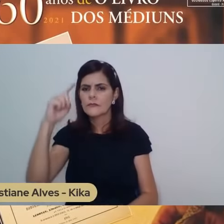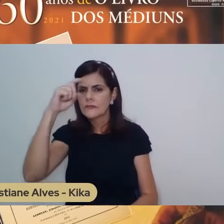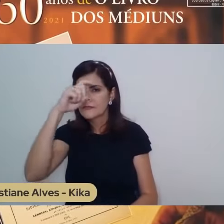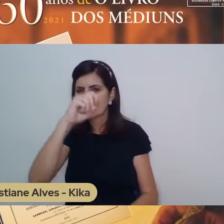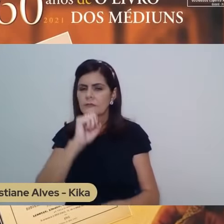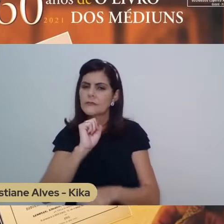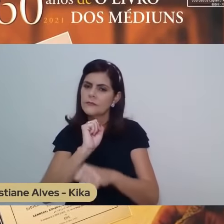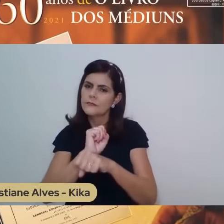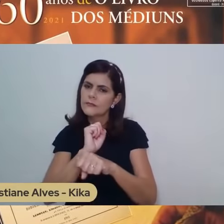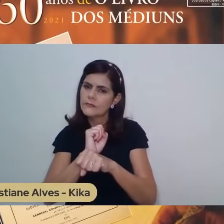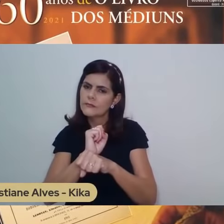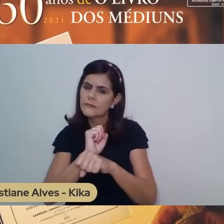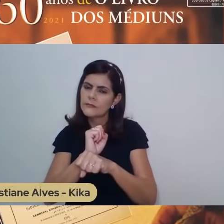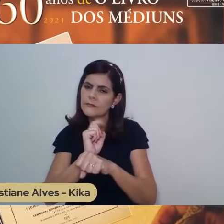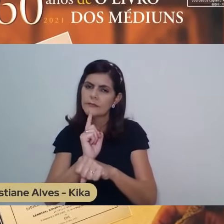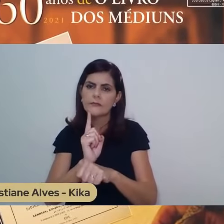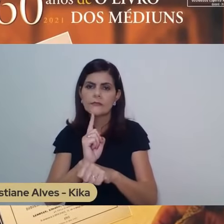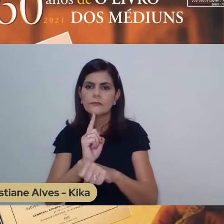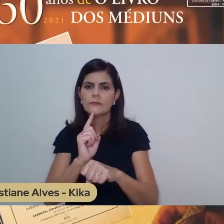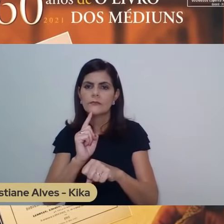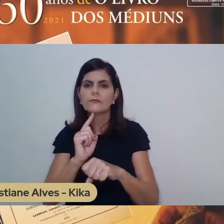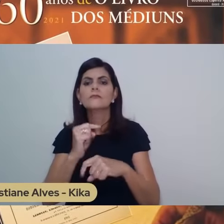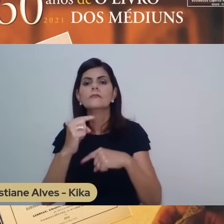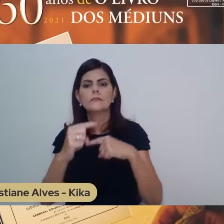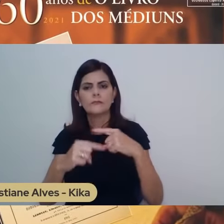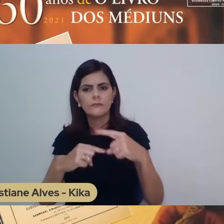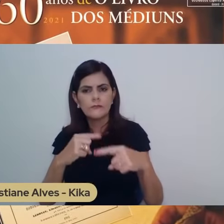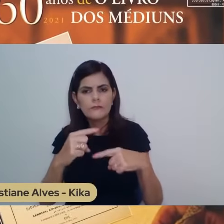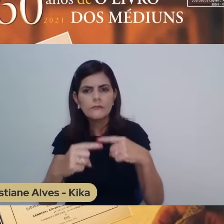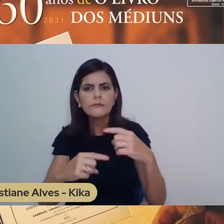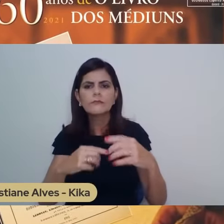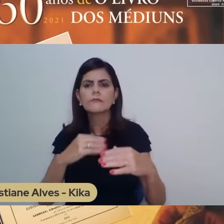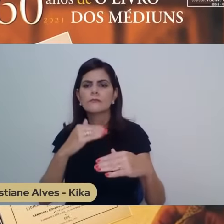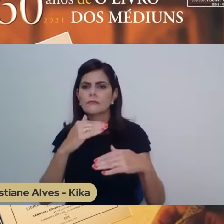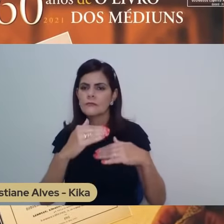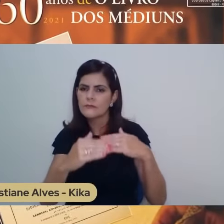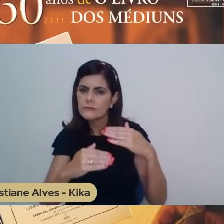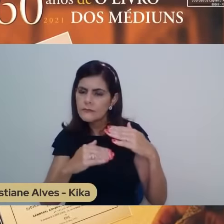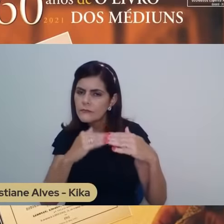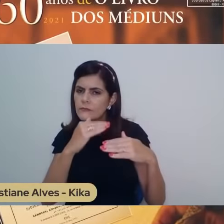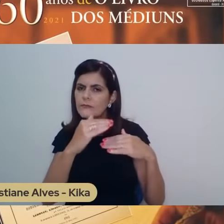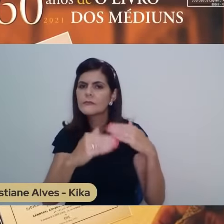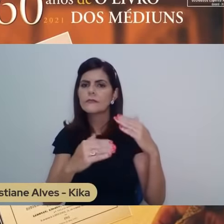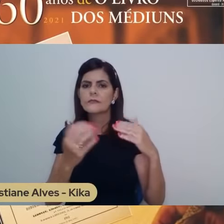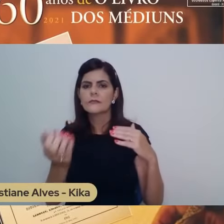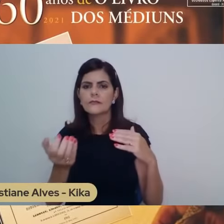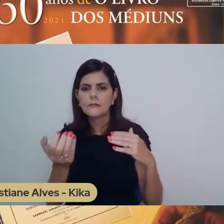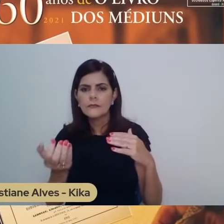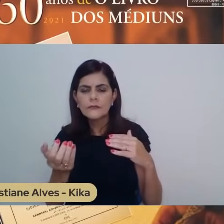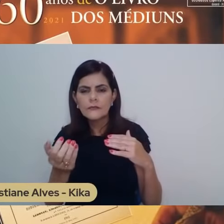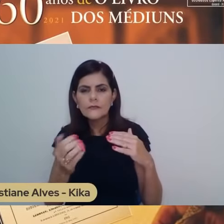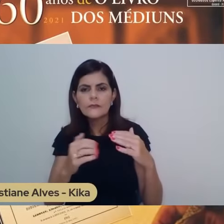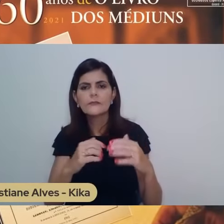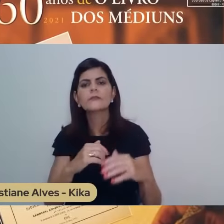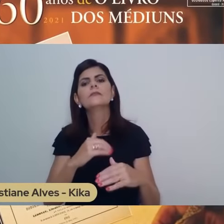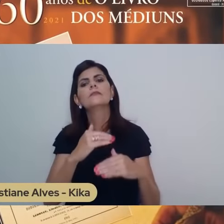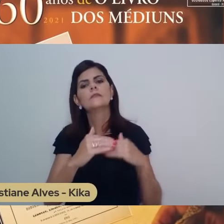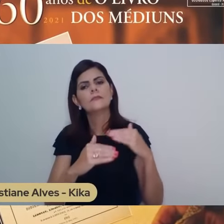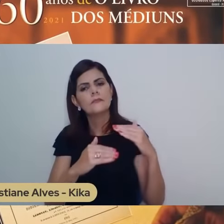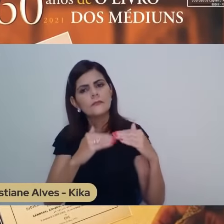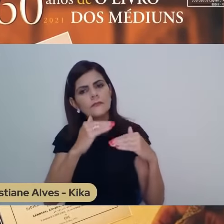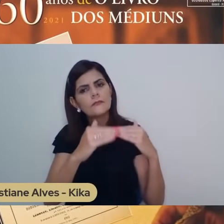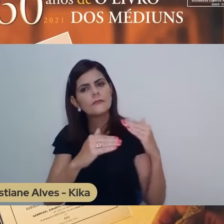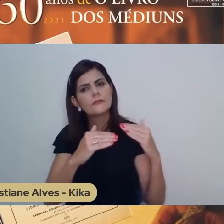ele os faz ou ele os converte em degraus de ascensão, em convites ao amadurecimento, ao